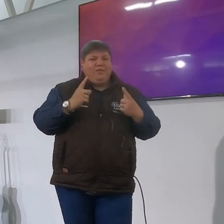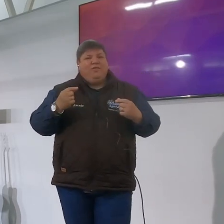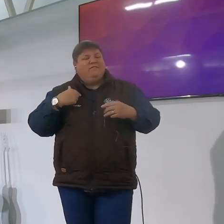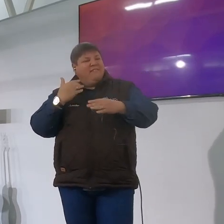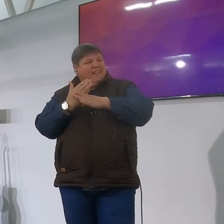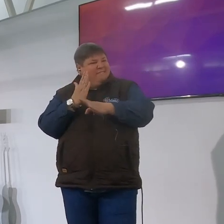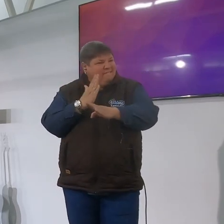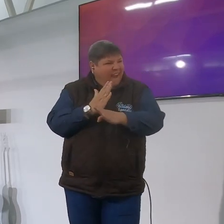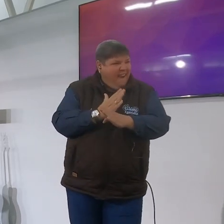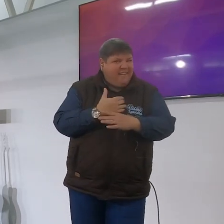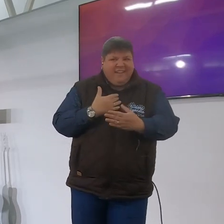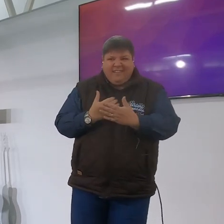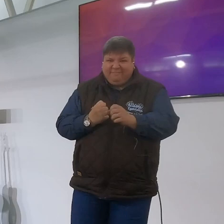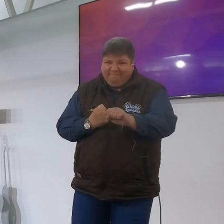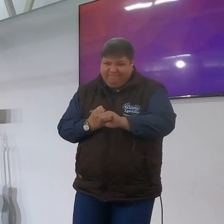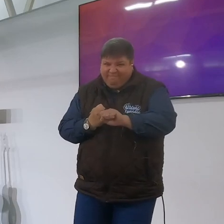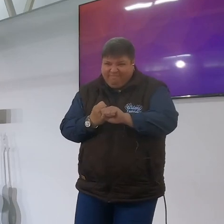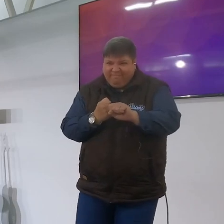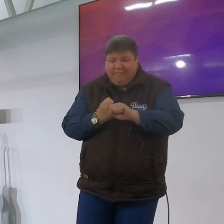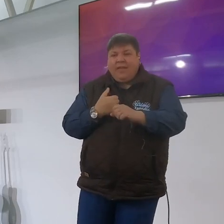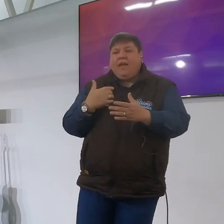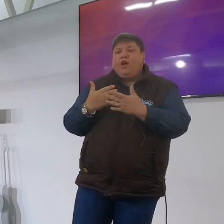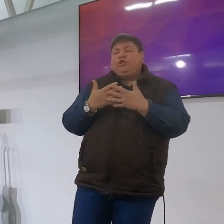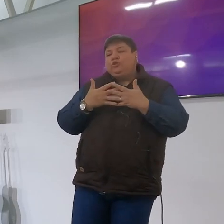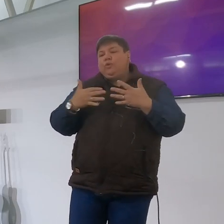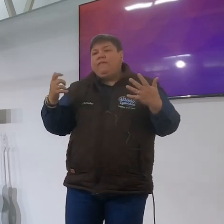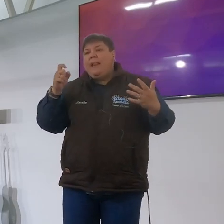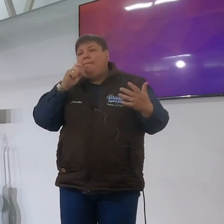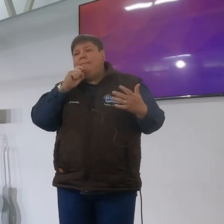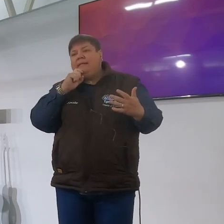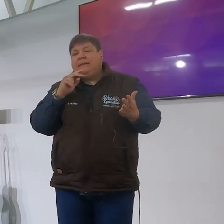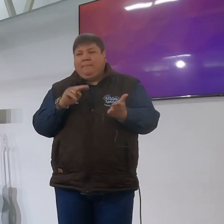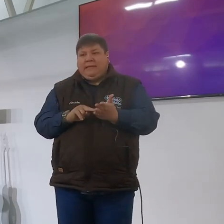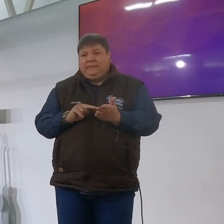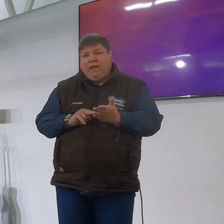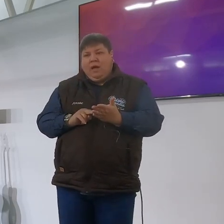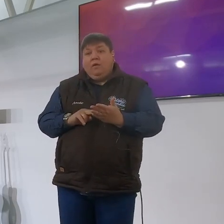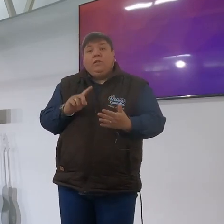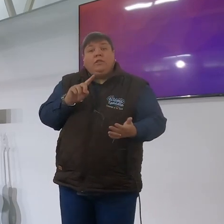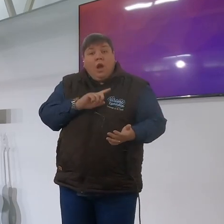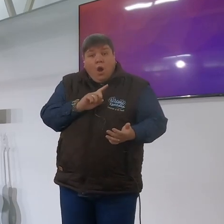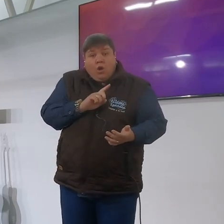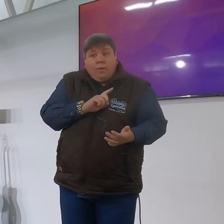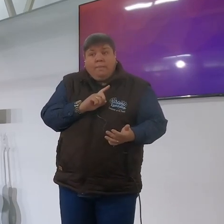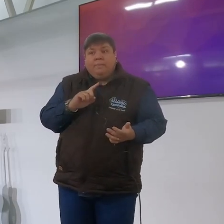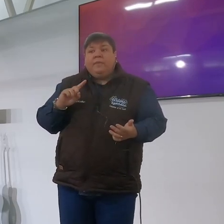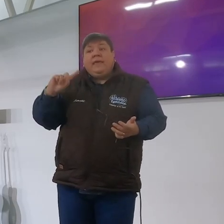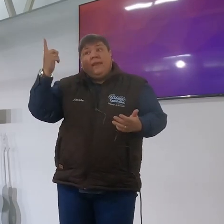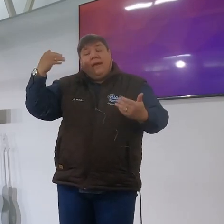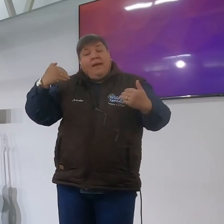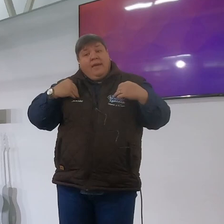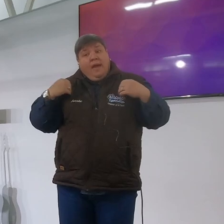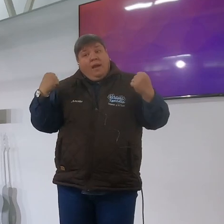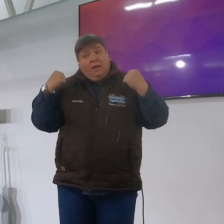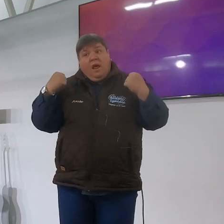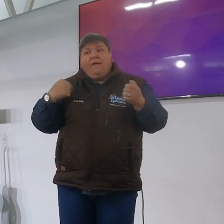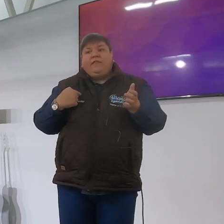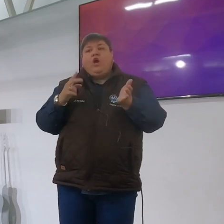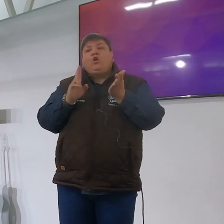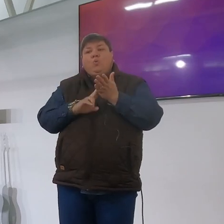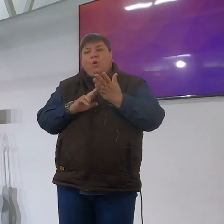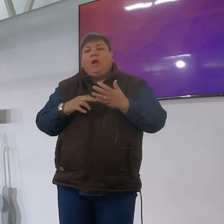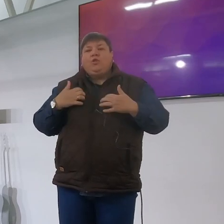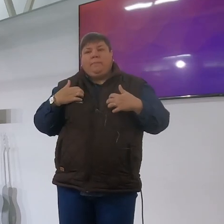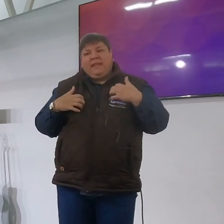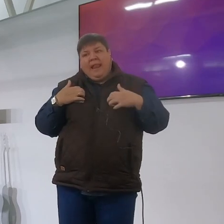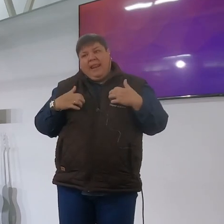en ek kan jous bestem om soveel as moendlik mense saam te vat en daarom gaan die Heere vir my die kracht gee wat ek nodig het om te leef